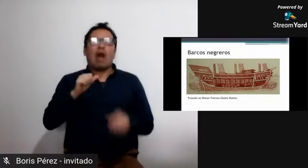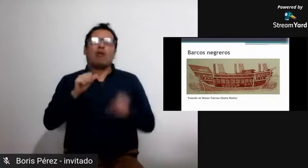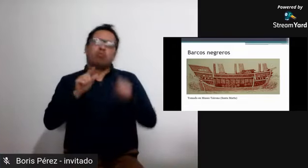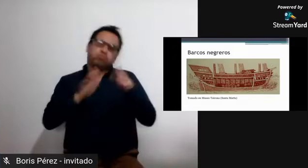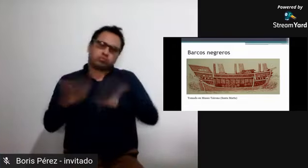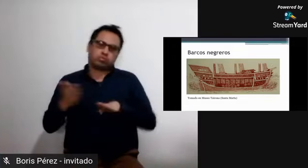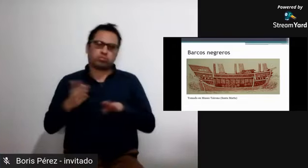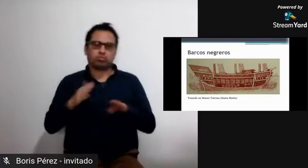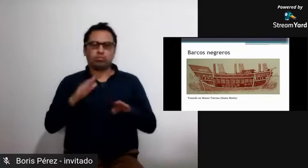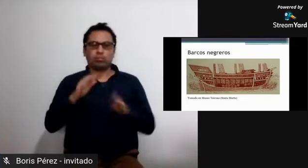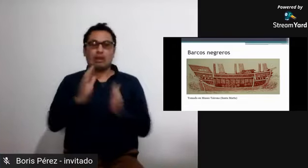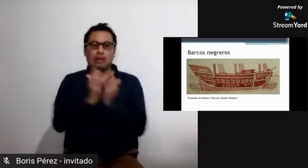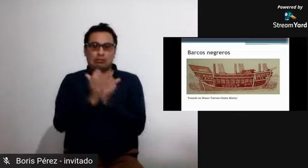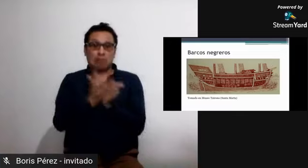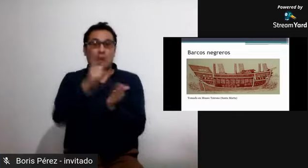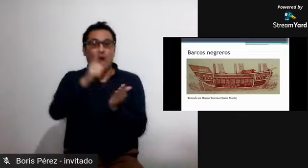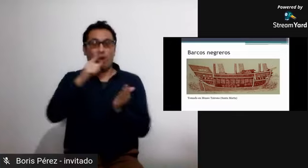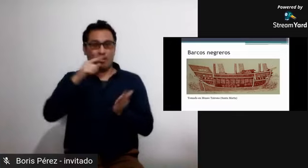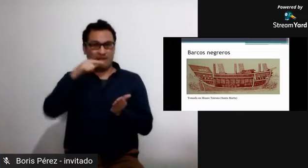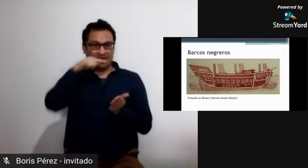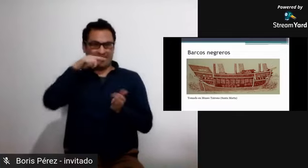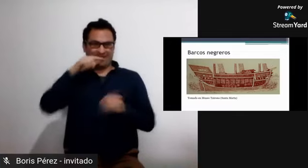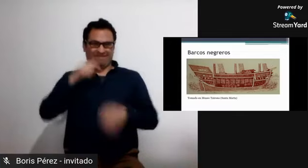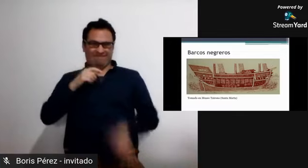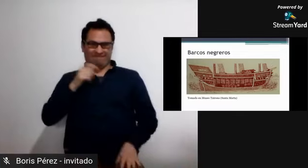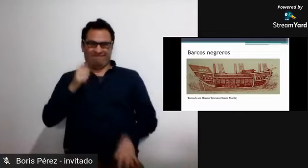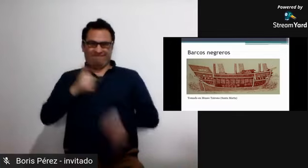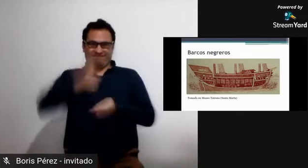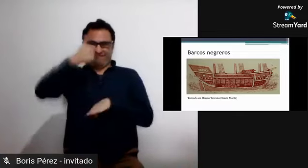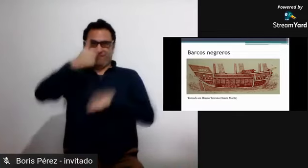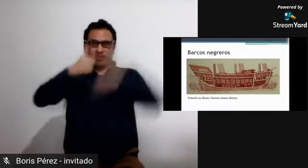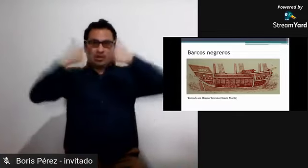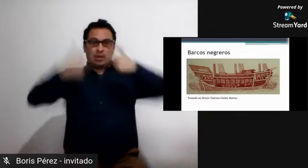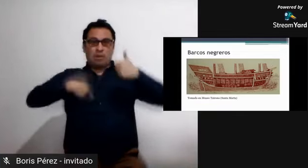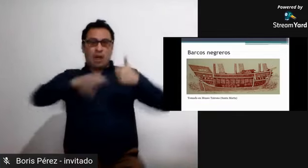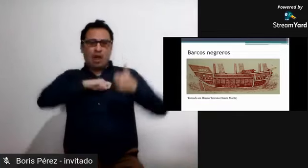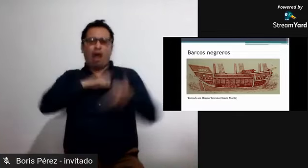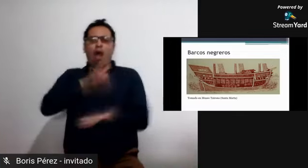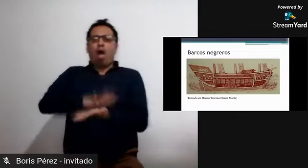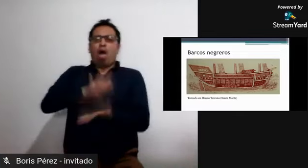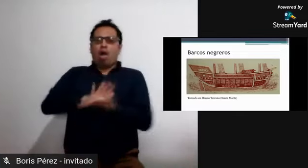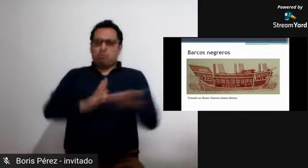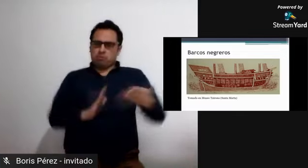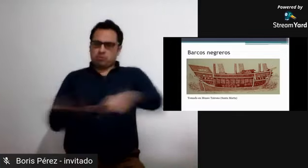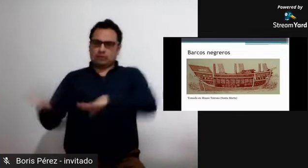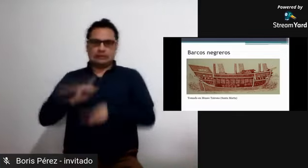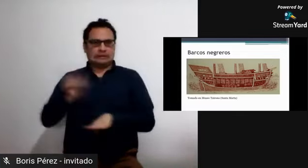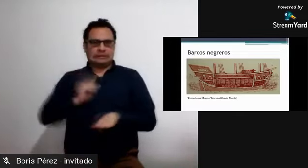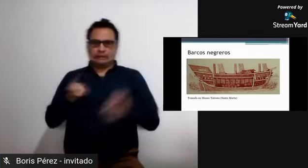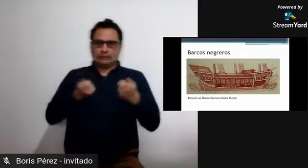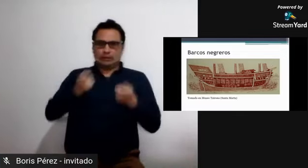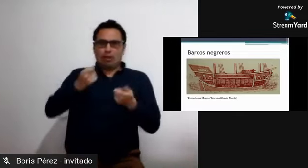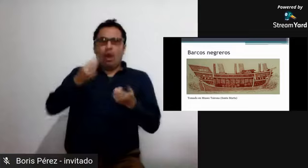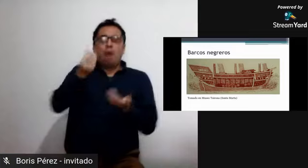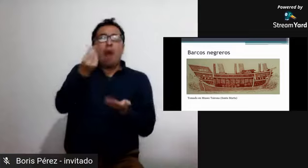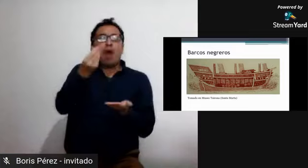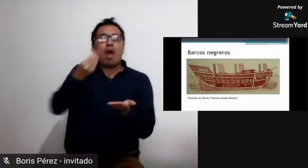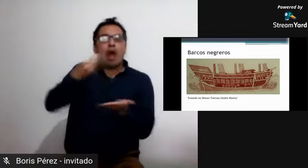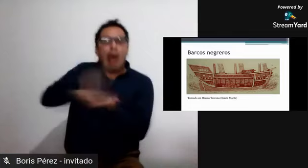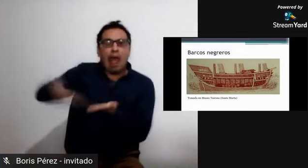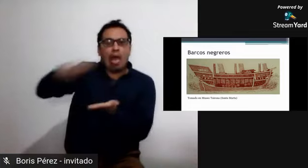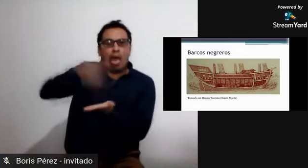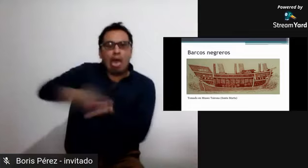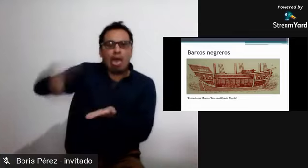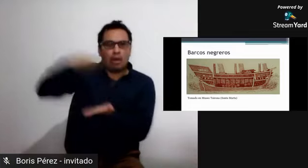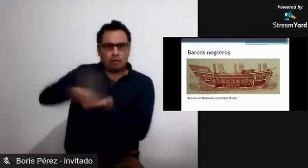enfermedades tropicales algunos también morían de desnutrición así que mientras sucedía todo